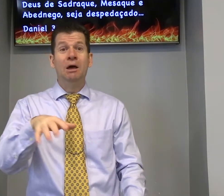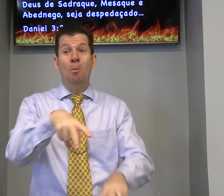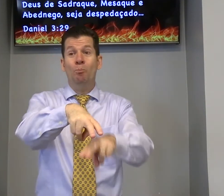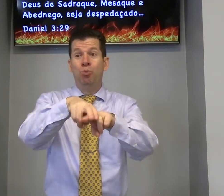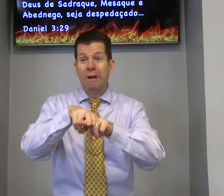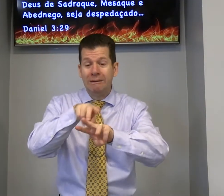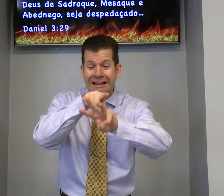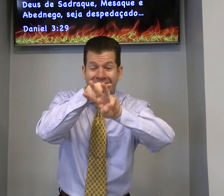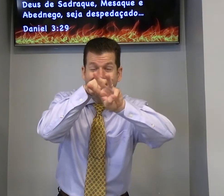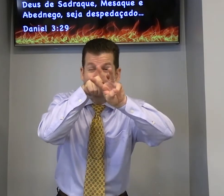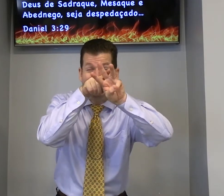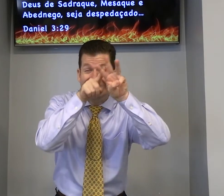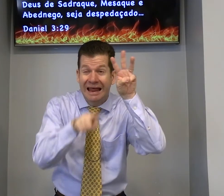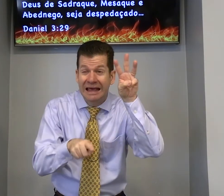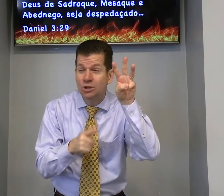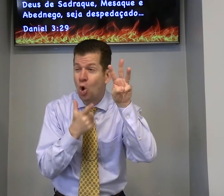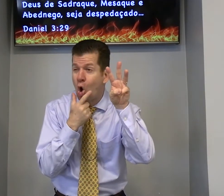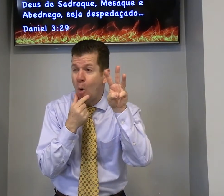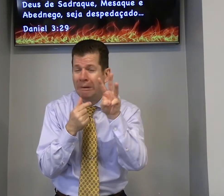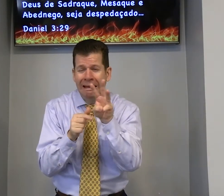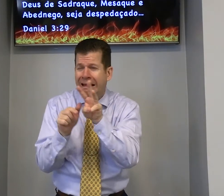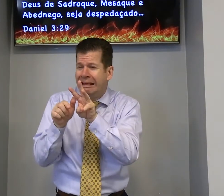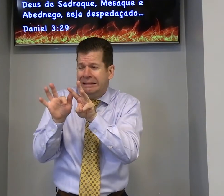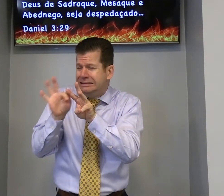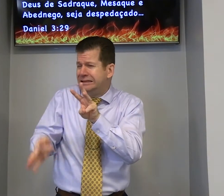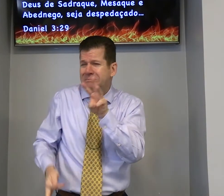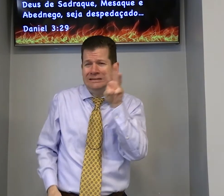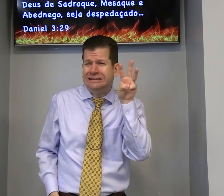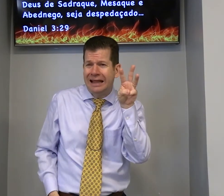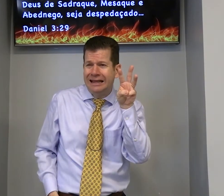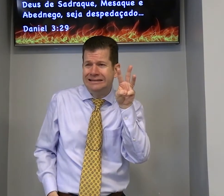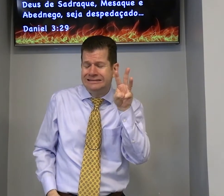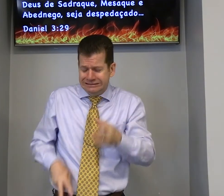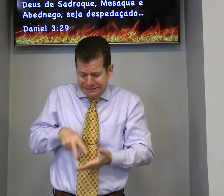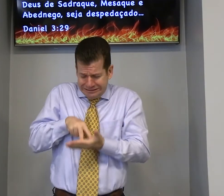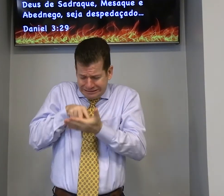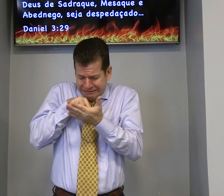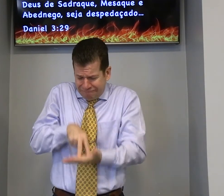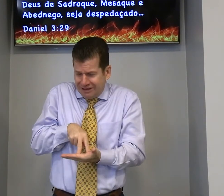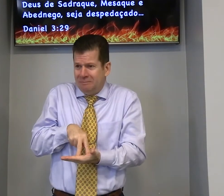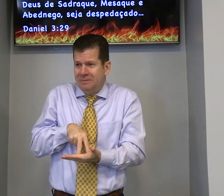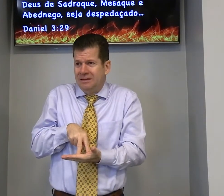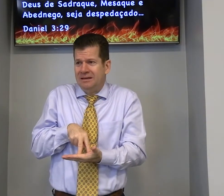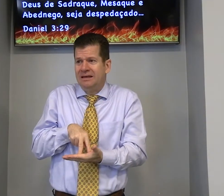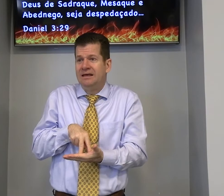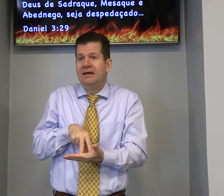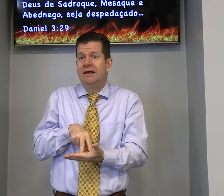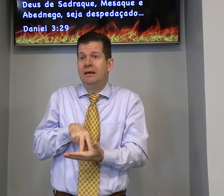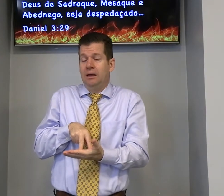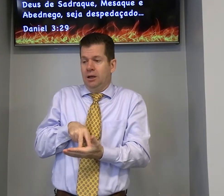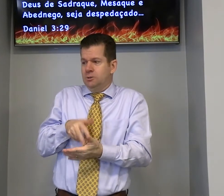por causa de três homens simples que ficaram firmes